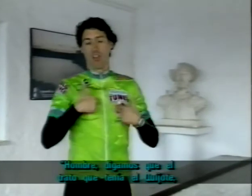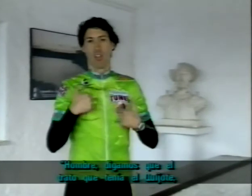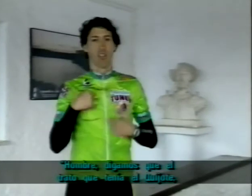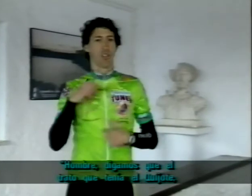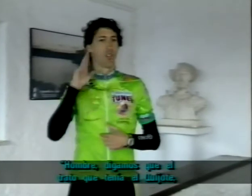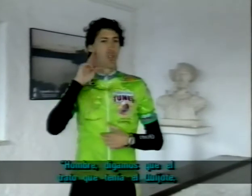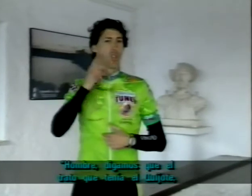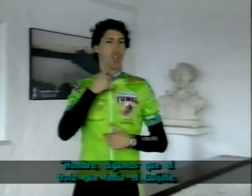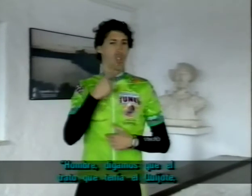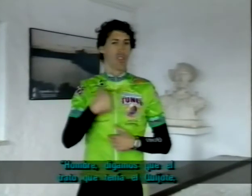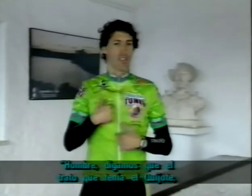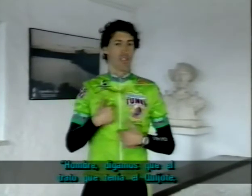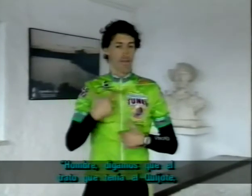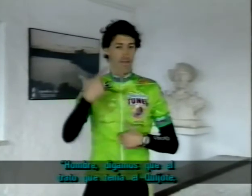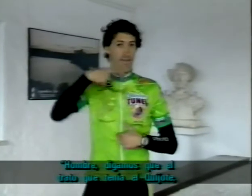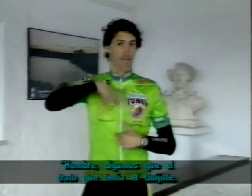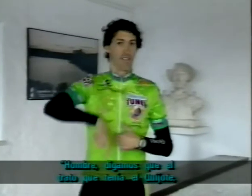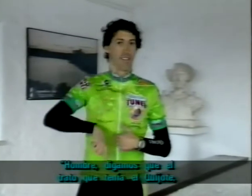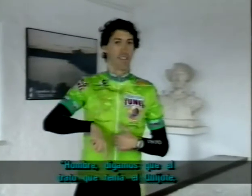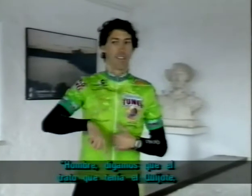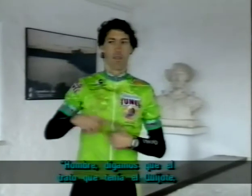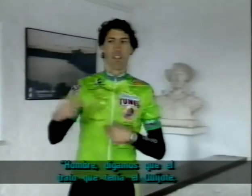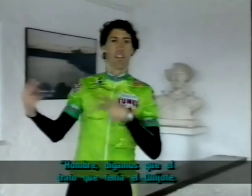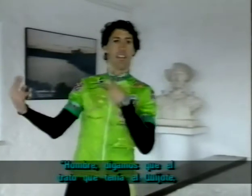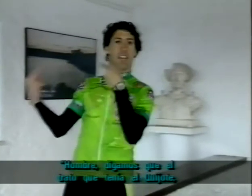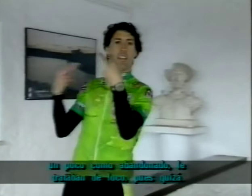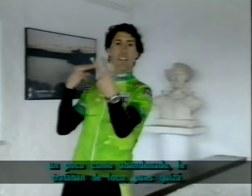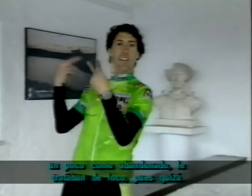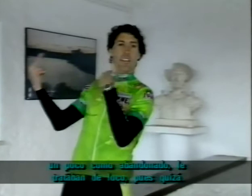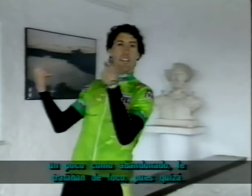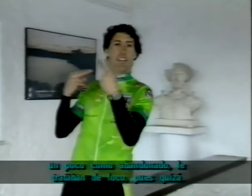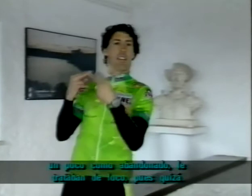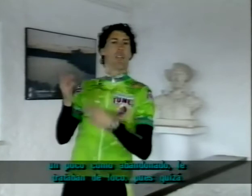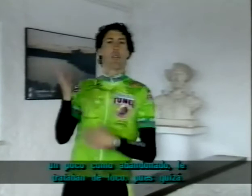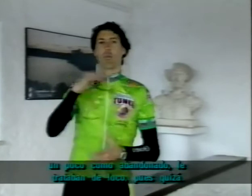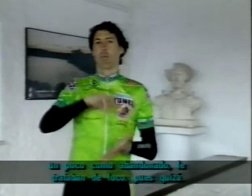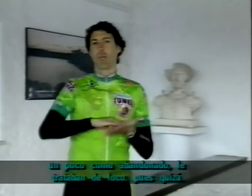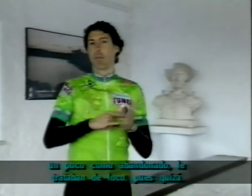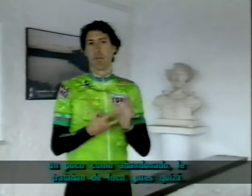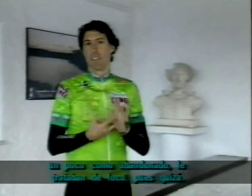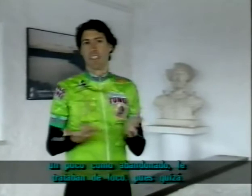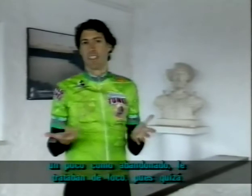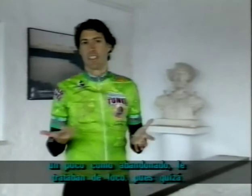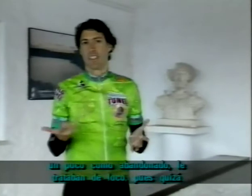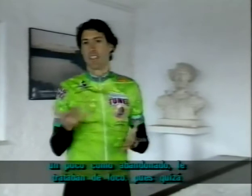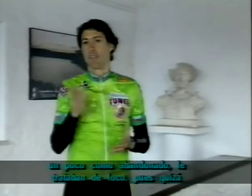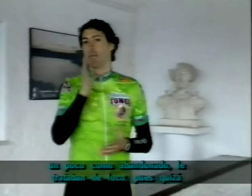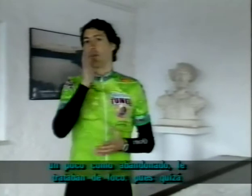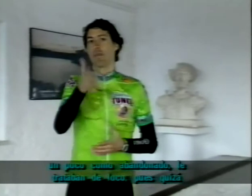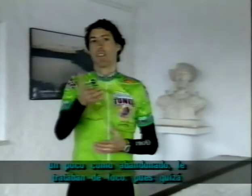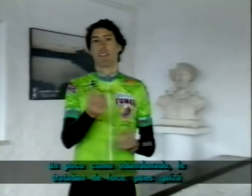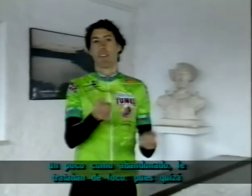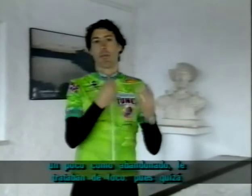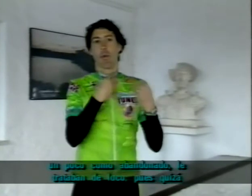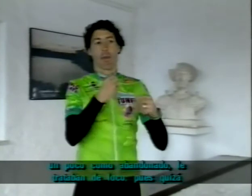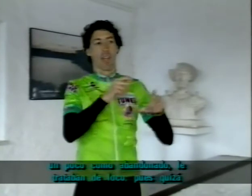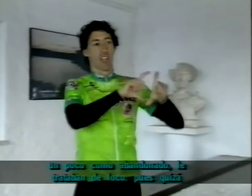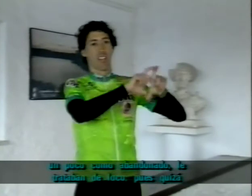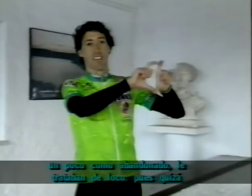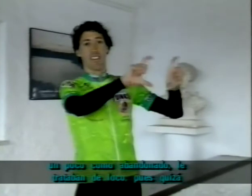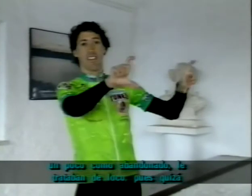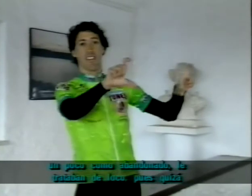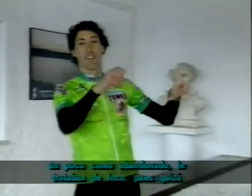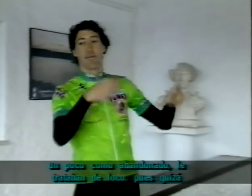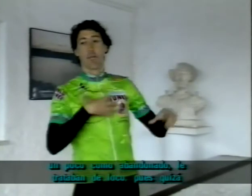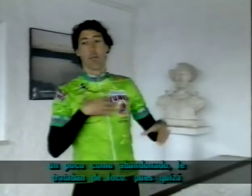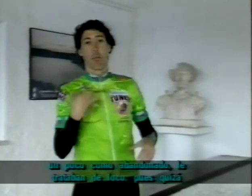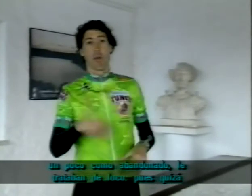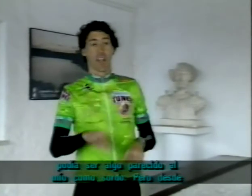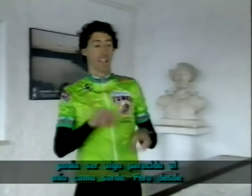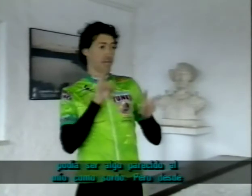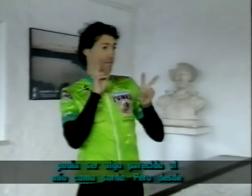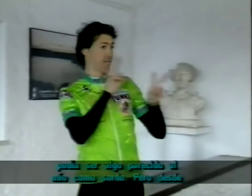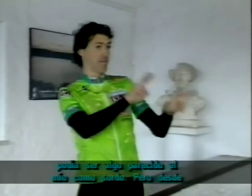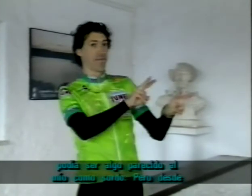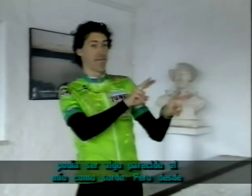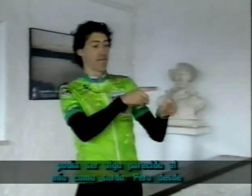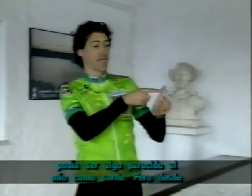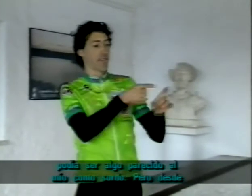Hombre, digamos que el trato que tenía el Quijote, un poco como abandonado, le trataban de loco, pues quizá podía